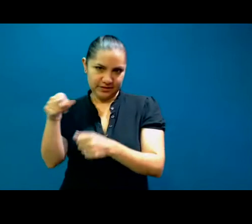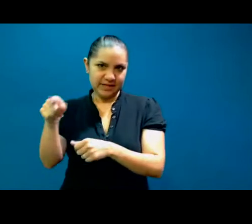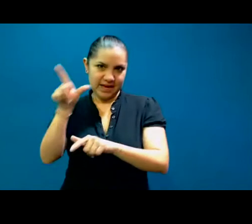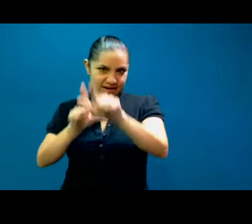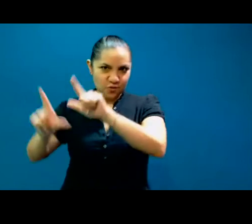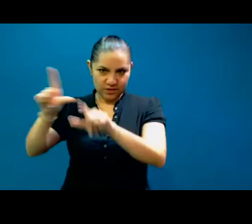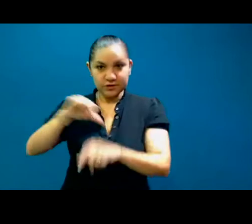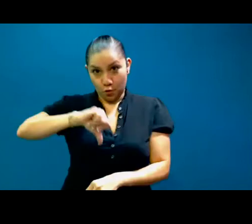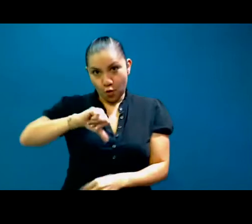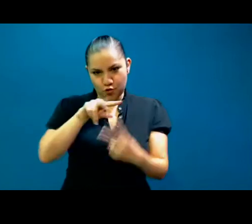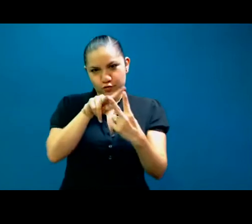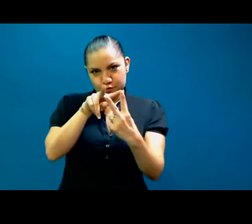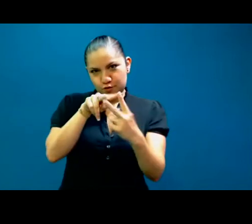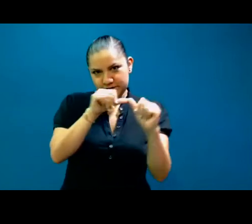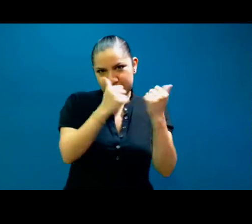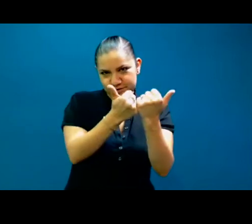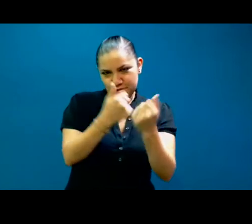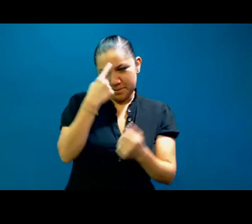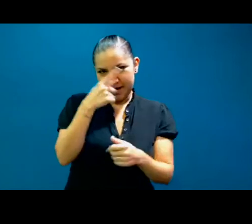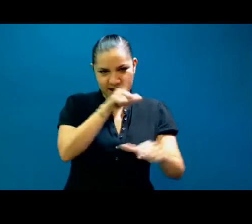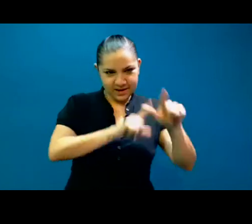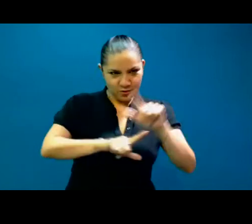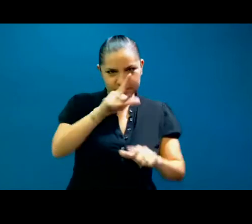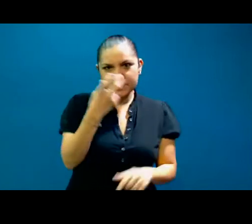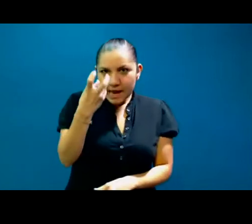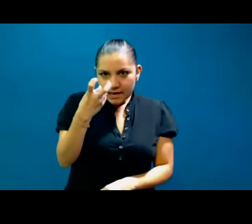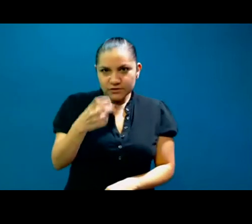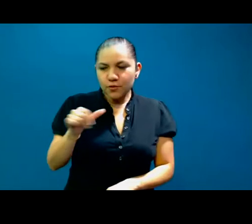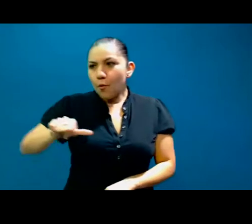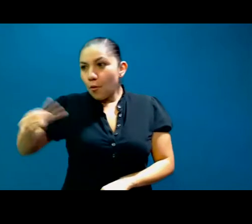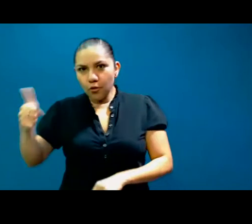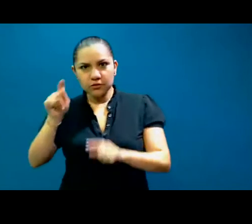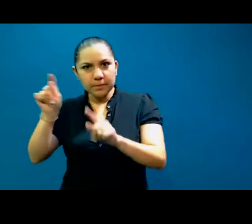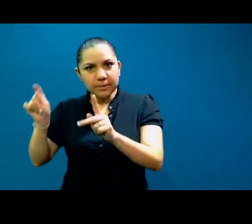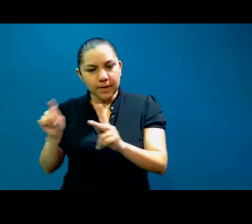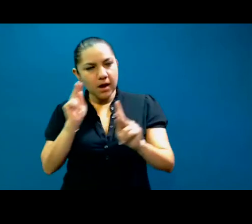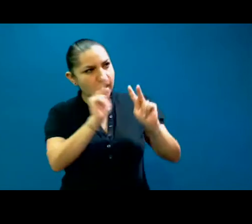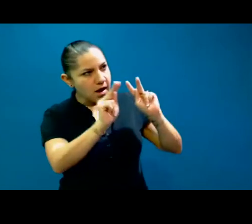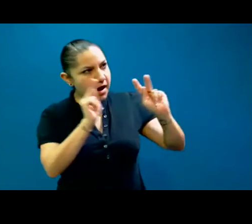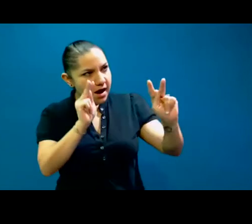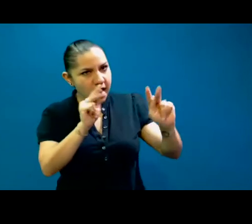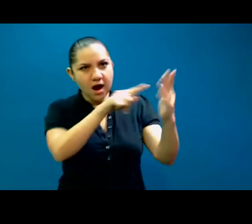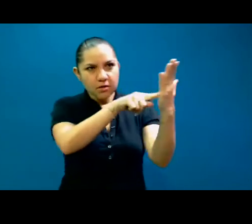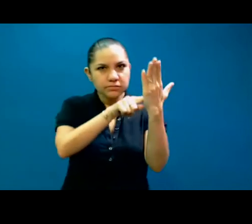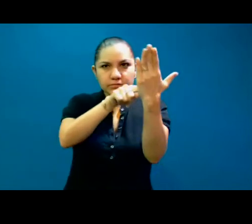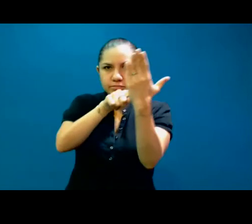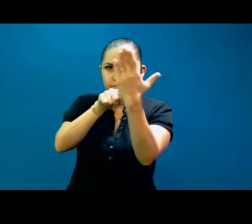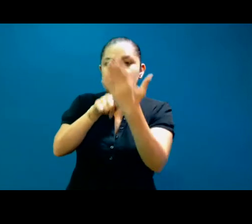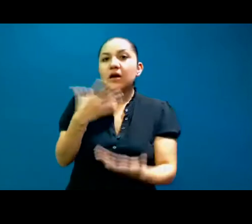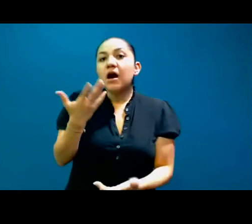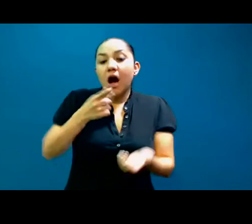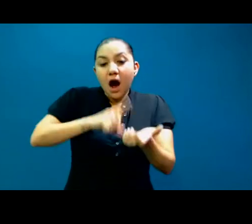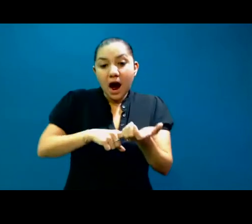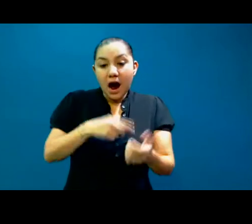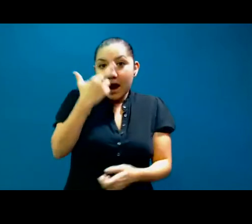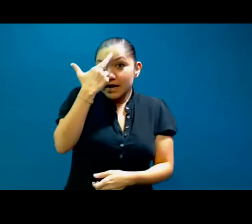Lengua de Señas a platicar. Entonces, vemos que los objetivos, las razones para juntarnos pueden variar. Hay gente que